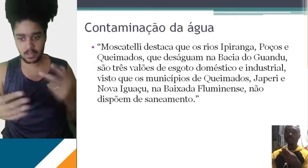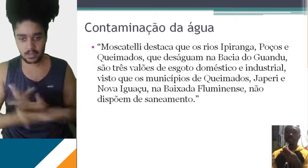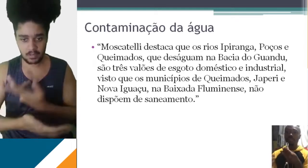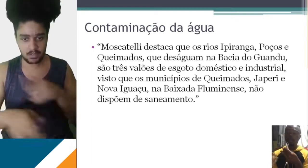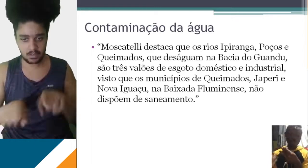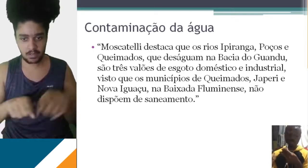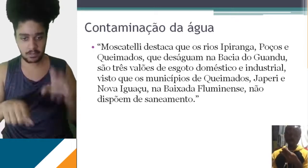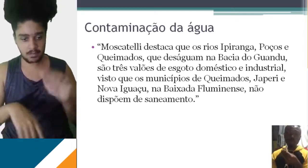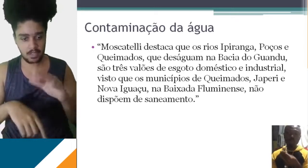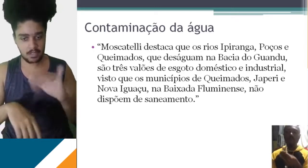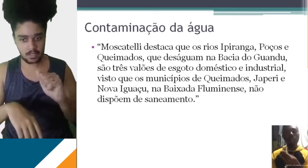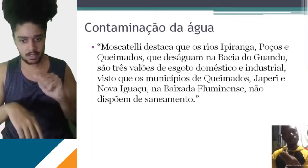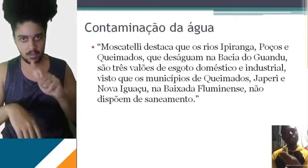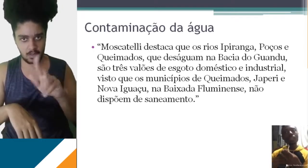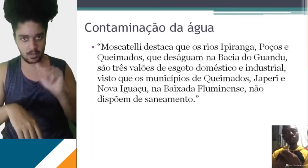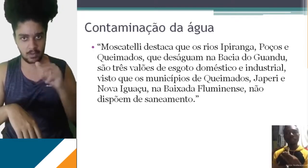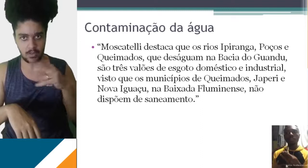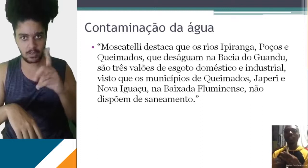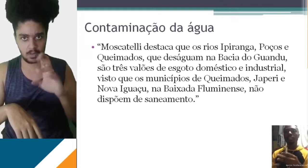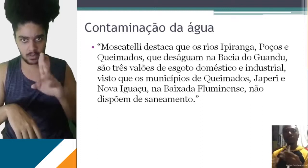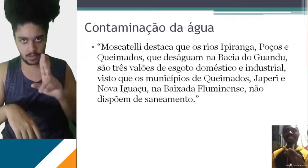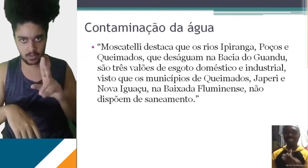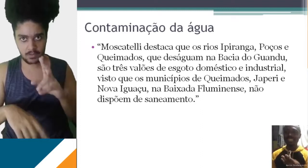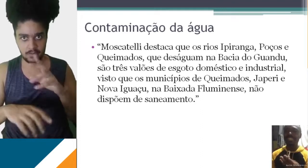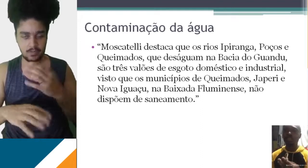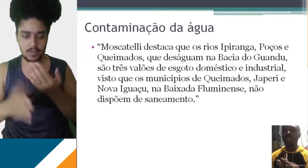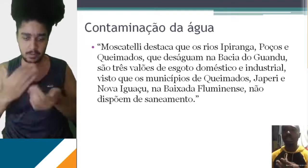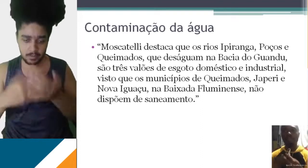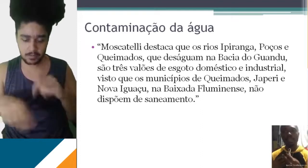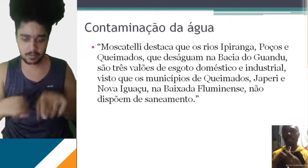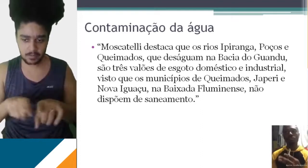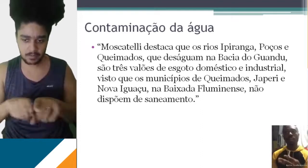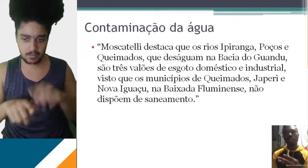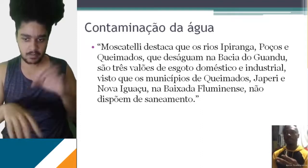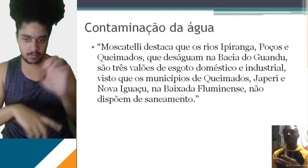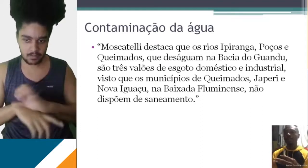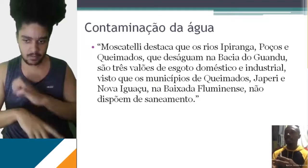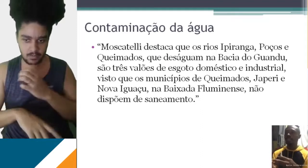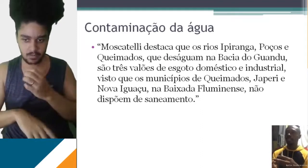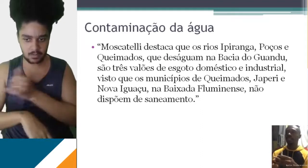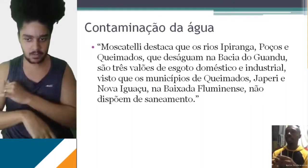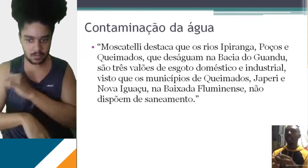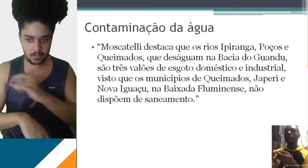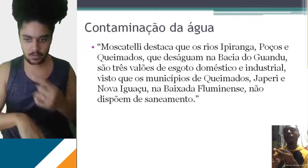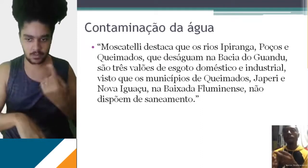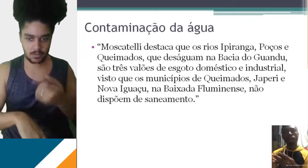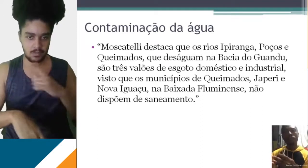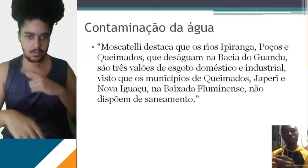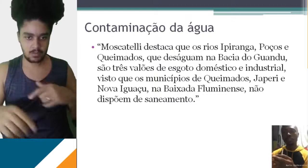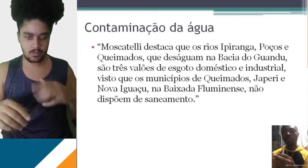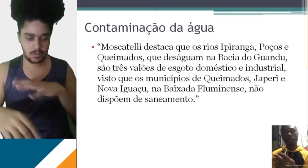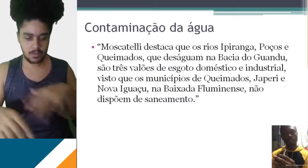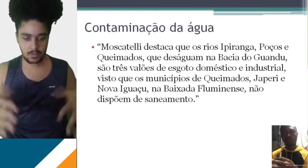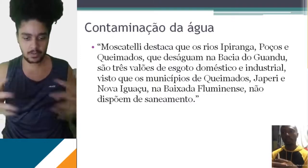na Baía de Guandu, que é o rio que alimenta e que abastece a cidade do Rio de Janeiro, a minha casa e sua casa. Então, assim, a gente está em